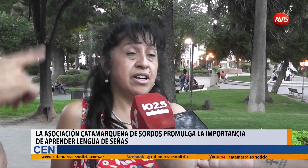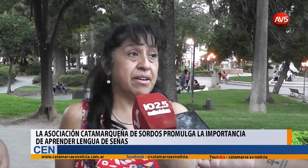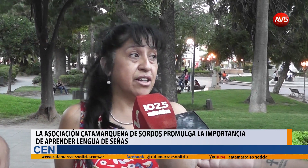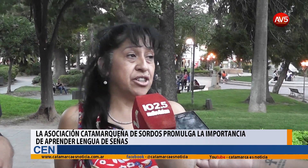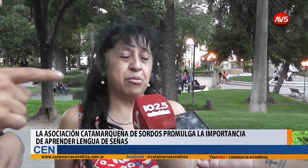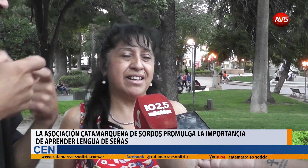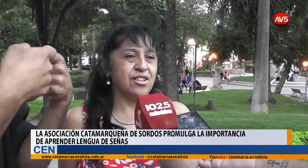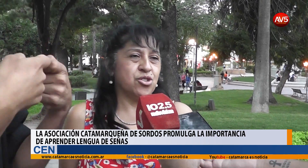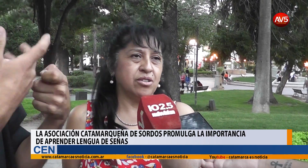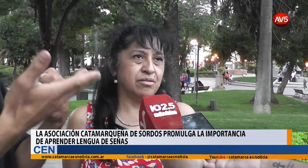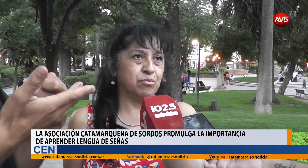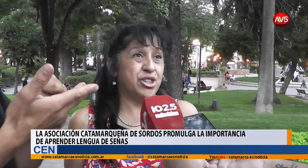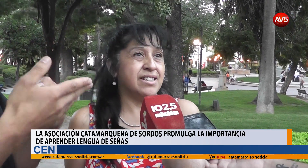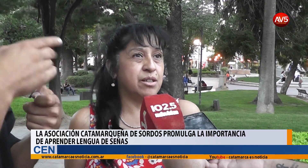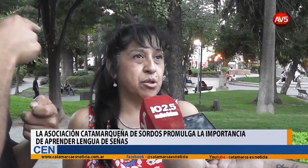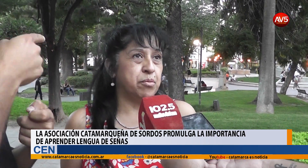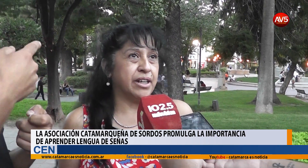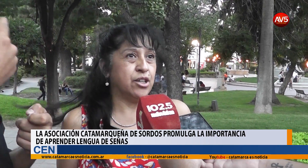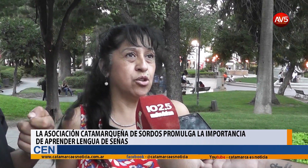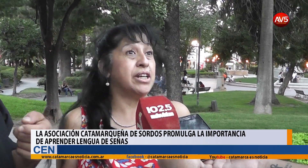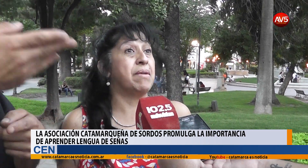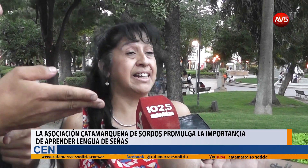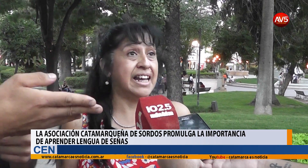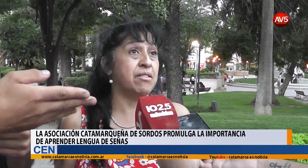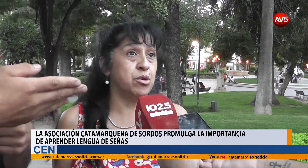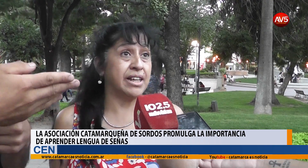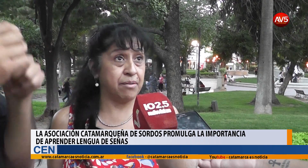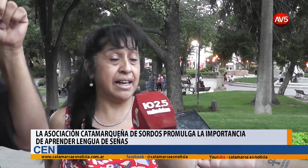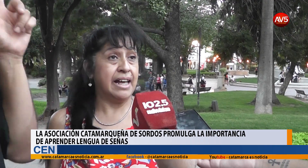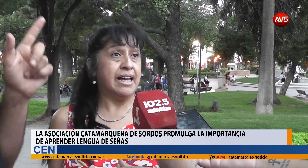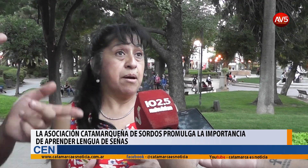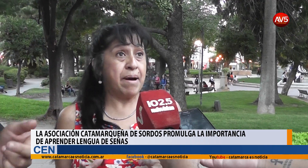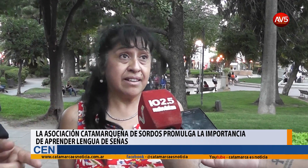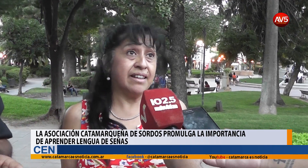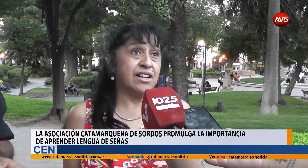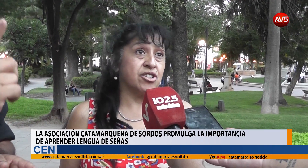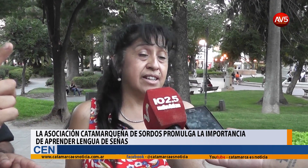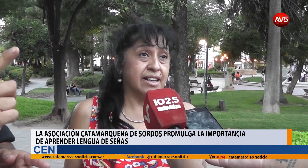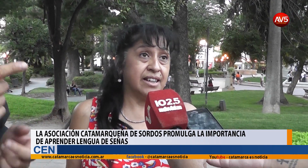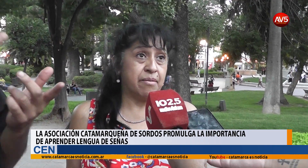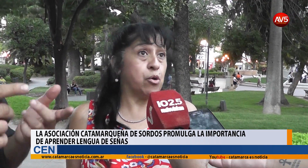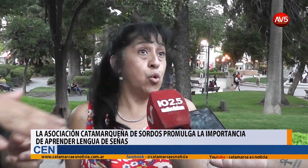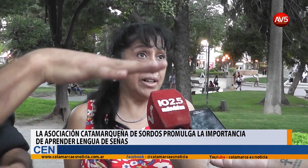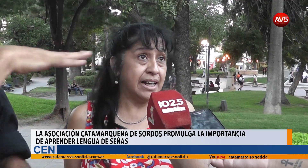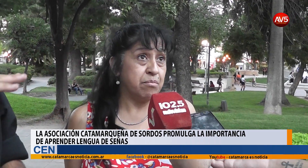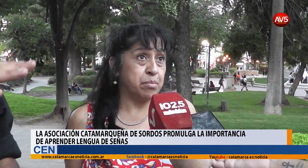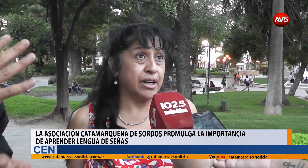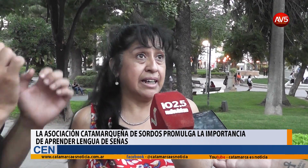La verdad nos llamó la atención muchísimo porque no nos imaginábamos que había parte de la sociedad que estaba oculta porque